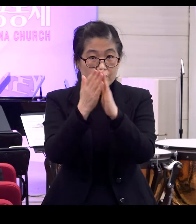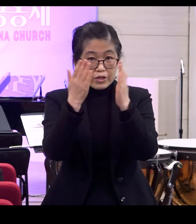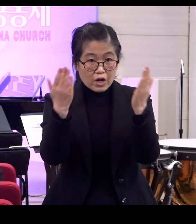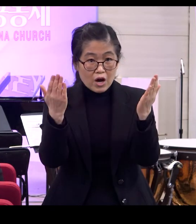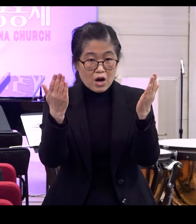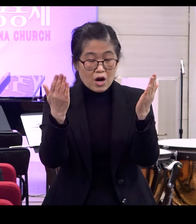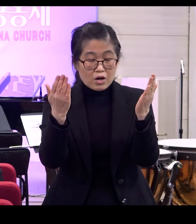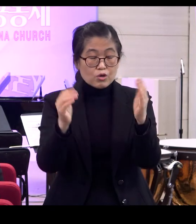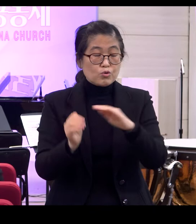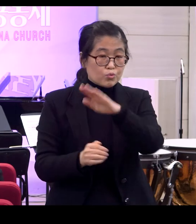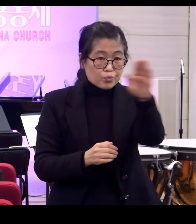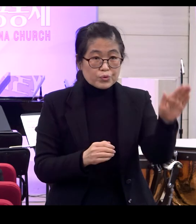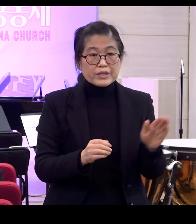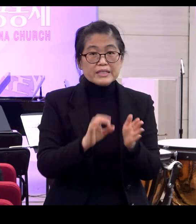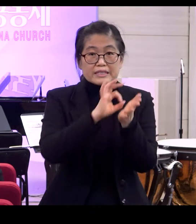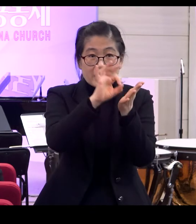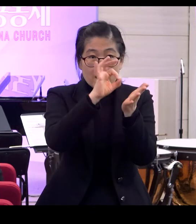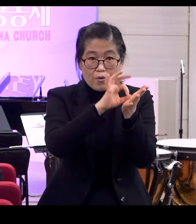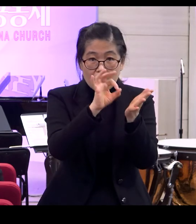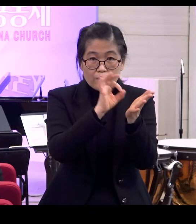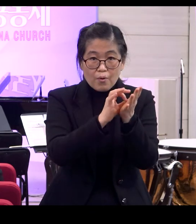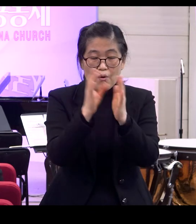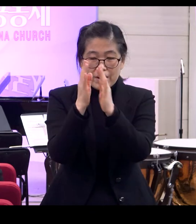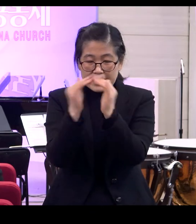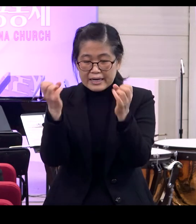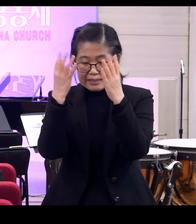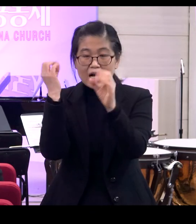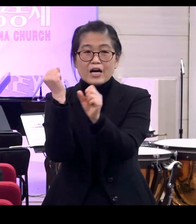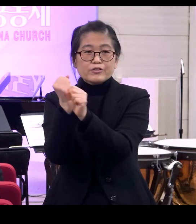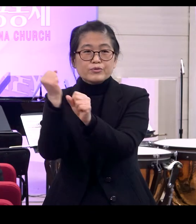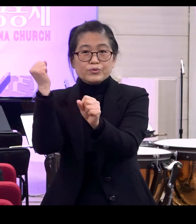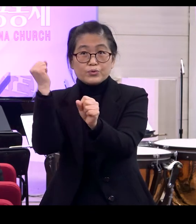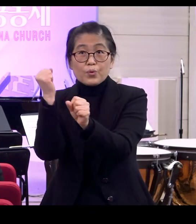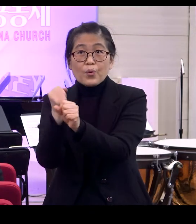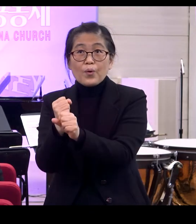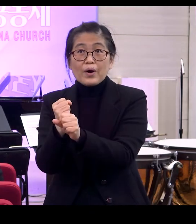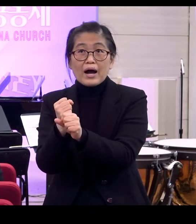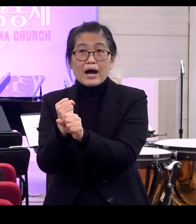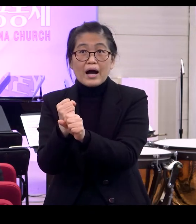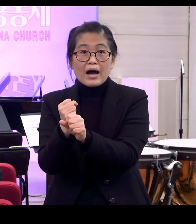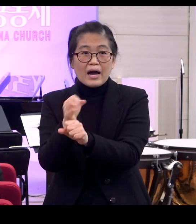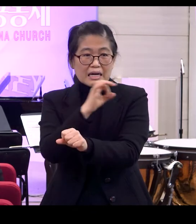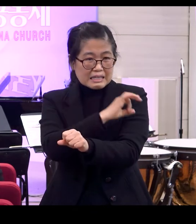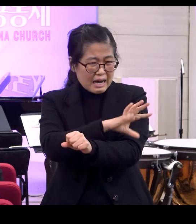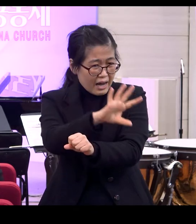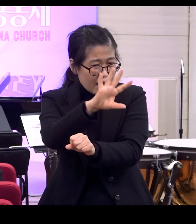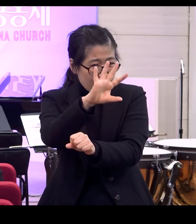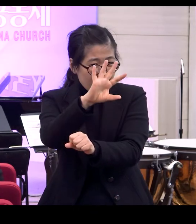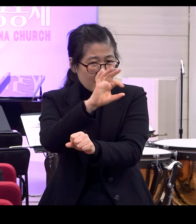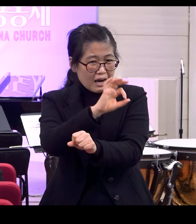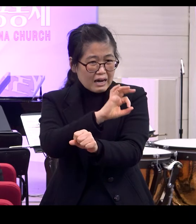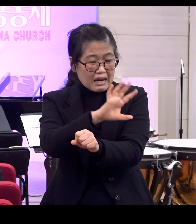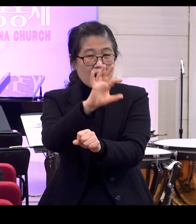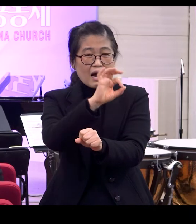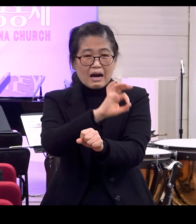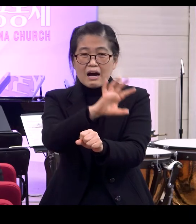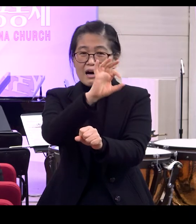이 표현을 사용하면서 뭐라고 말하고 있느냐 인간의 창조가 그냥 어쩌다 된 것도 아니고 그냥 대충 된 것도 아니고